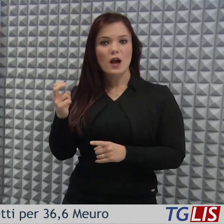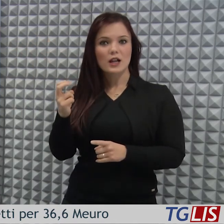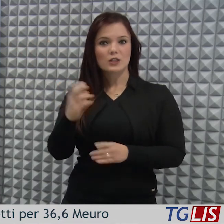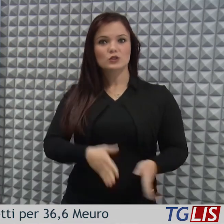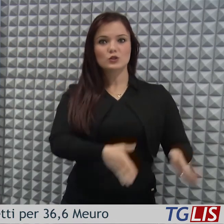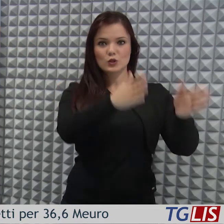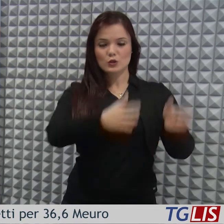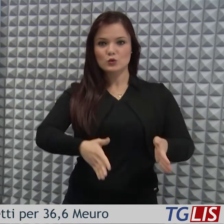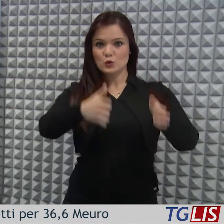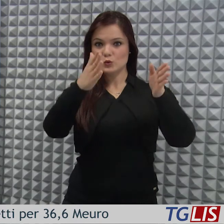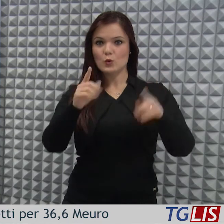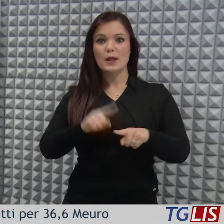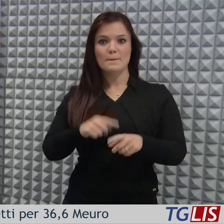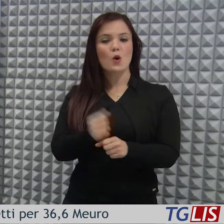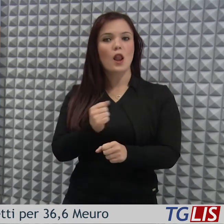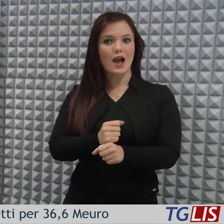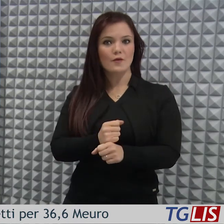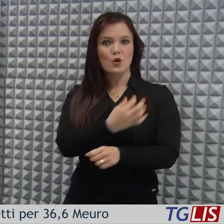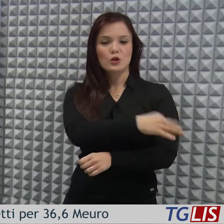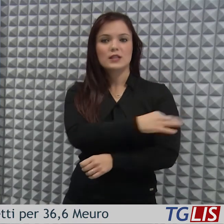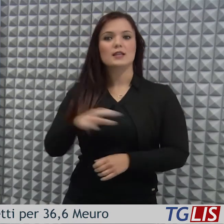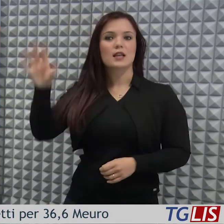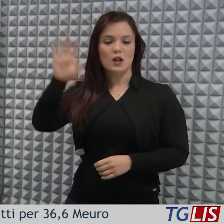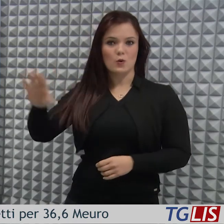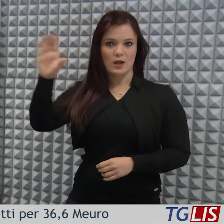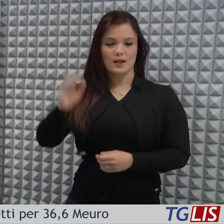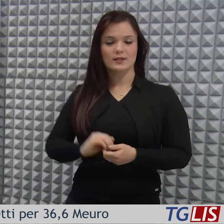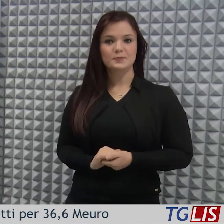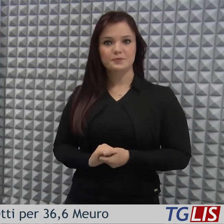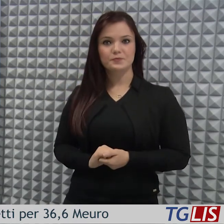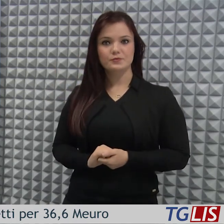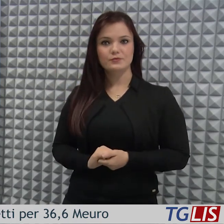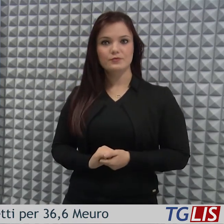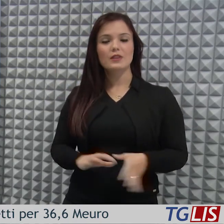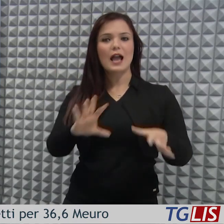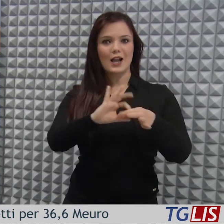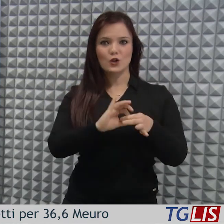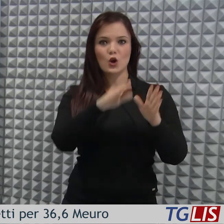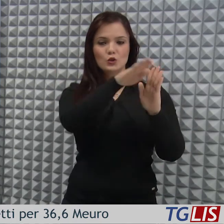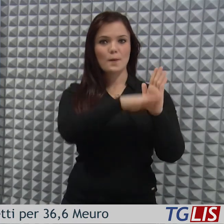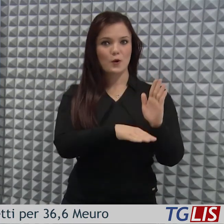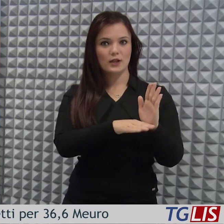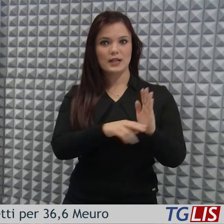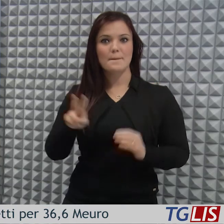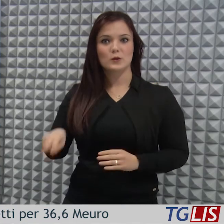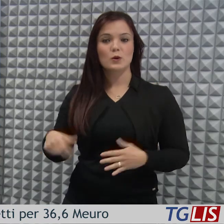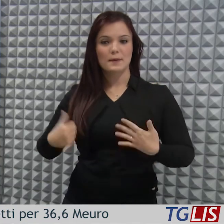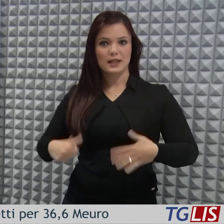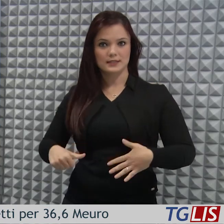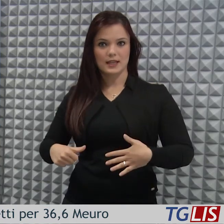e delle prestazioni della sanità lucana. Con l'accordo di programma del 2016 per